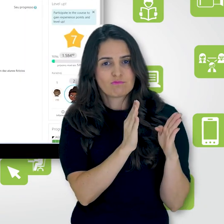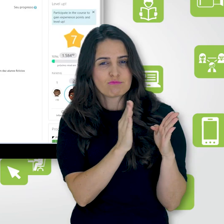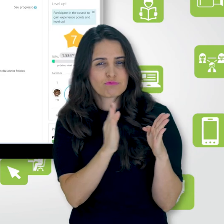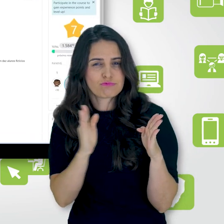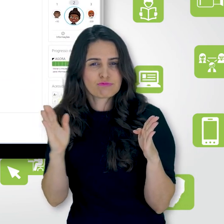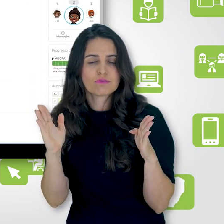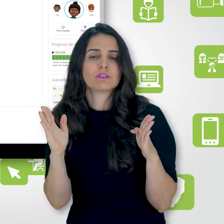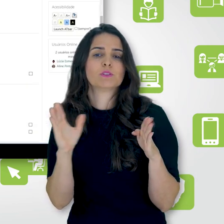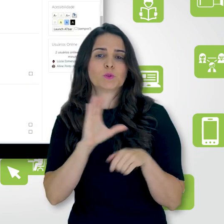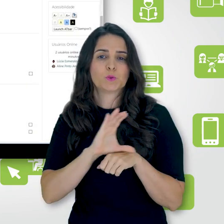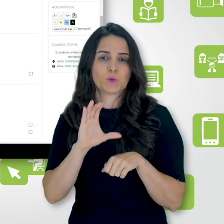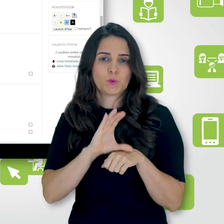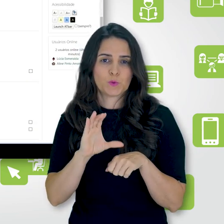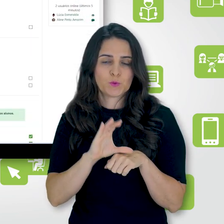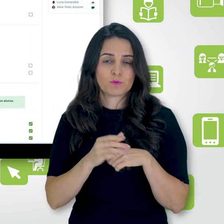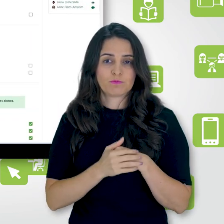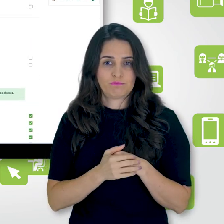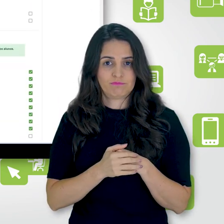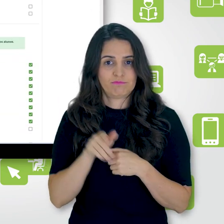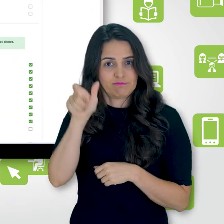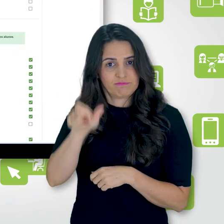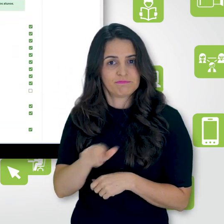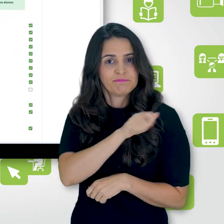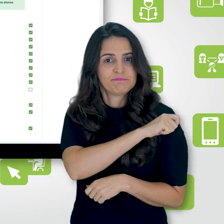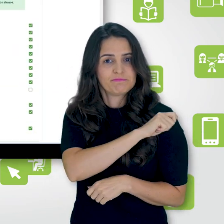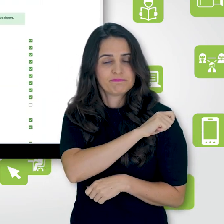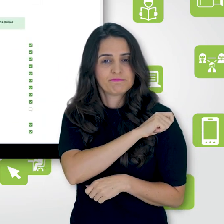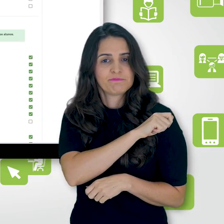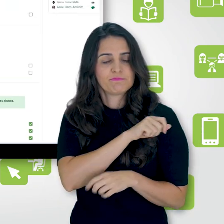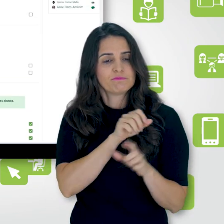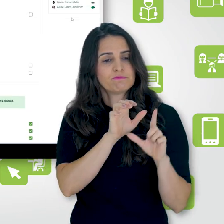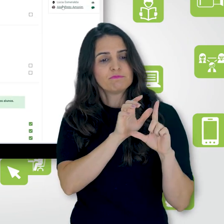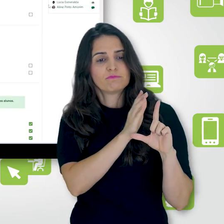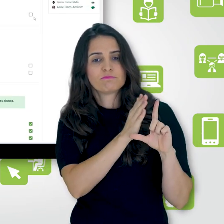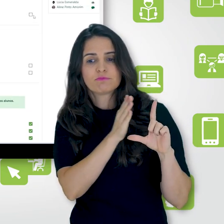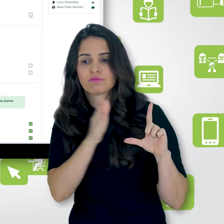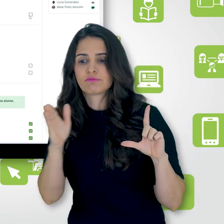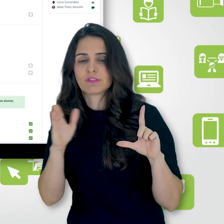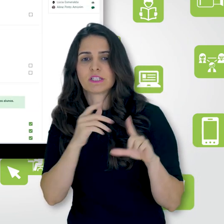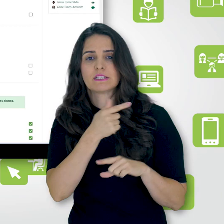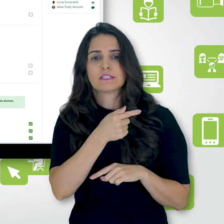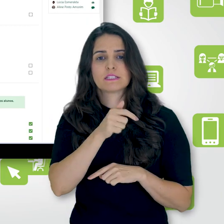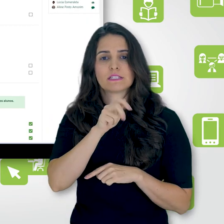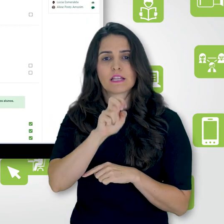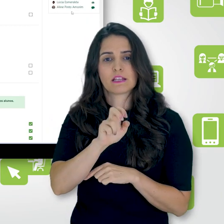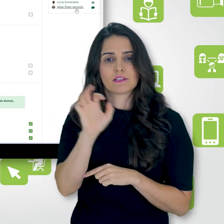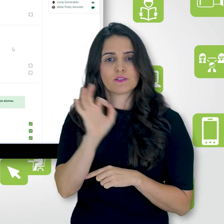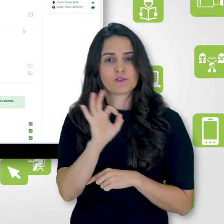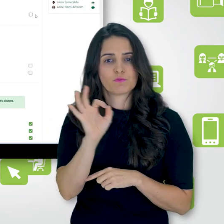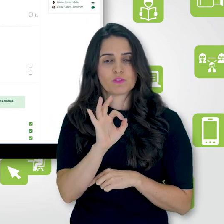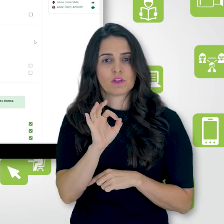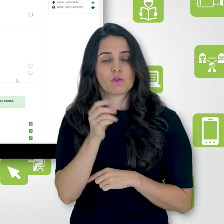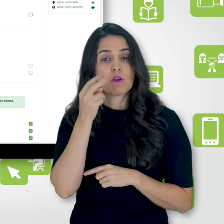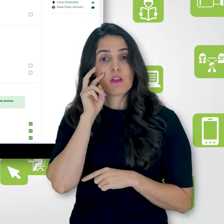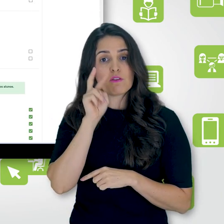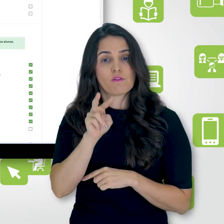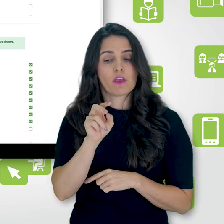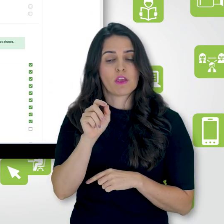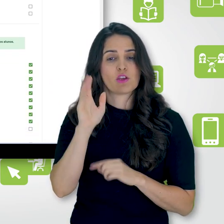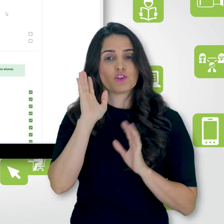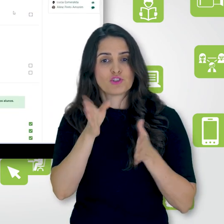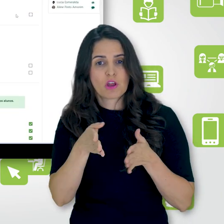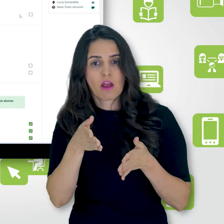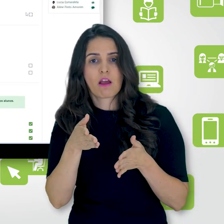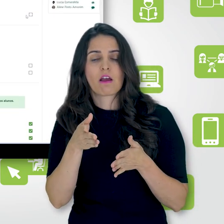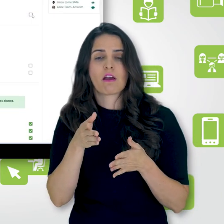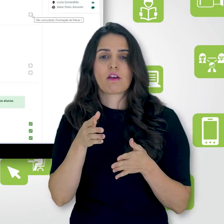acessar o curso. Como o aluno visualiza, então, aqui o que ele acessou e o que ele não